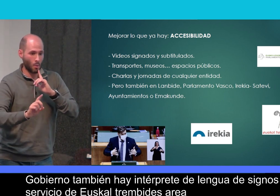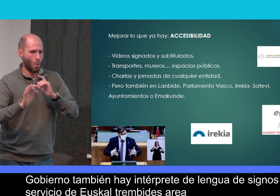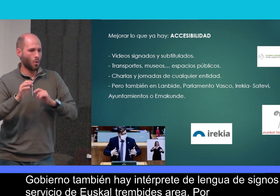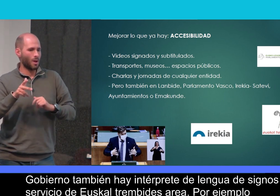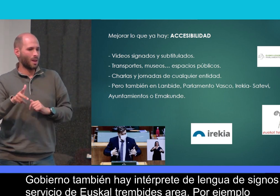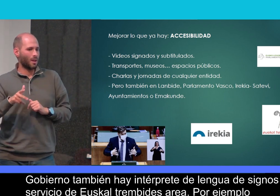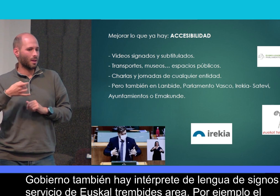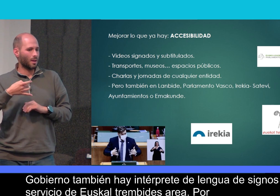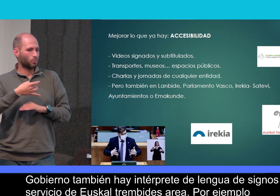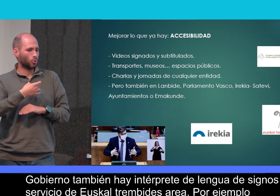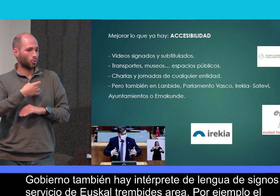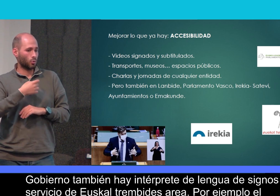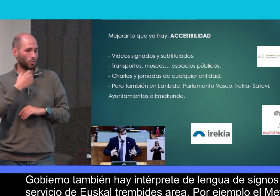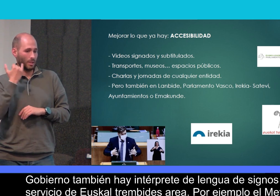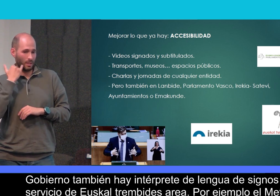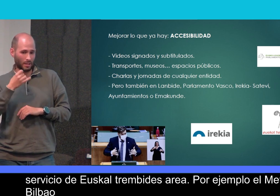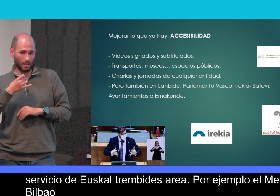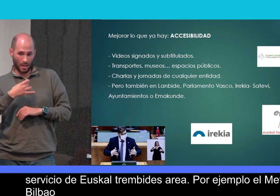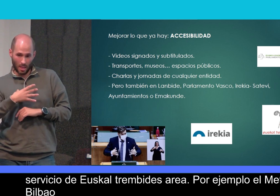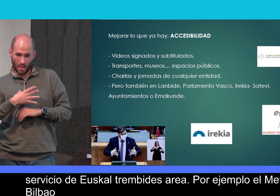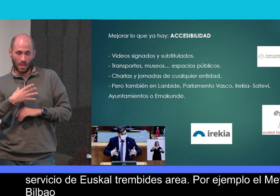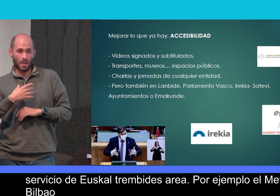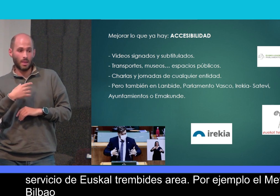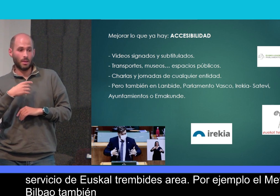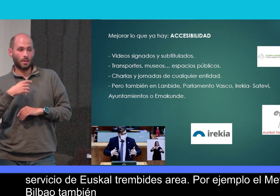por ejemplo, el metro de Bilbao, también Euskotren.